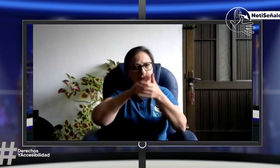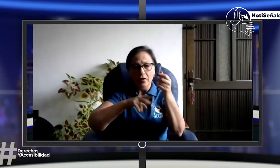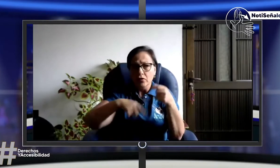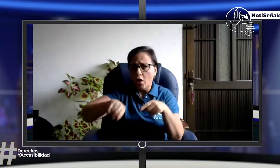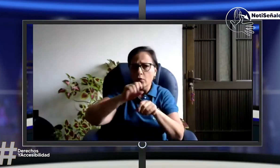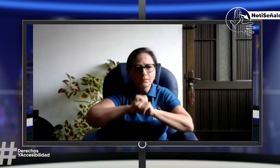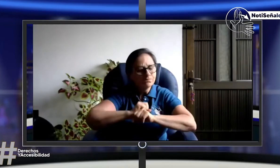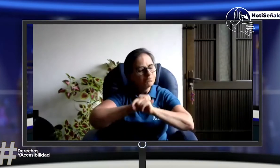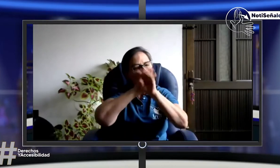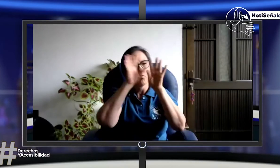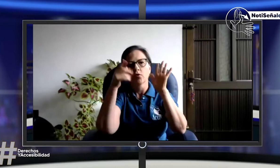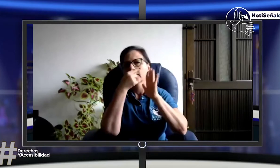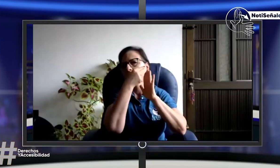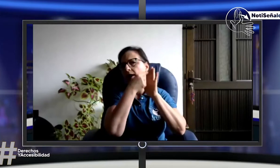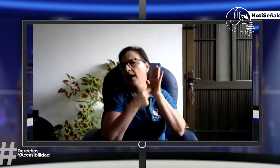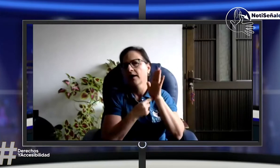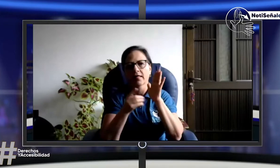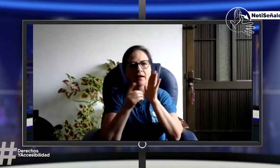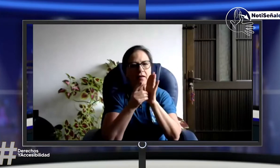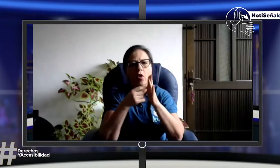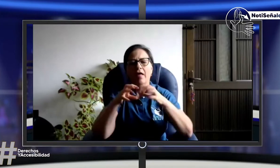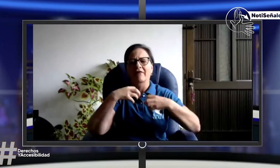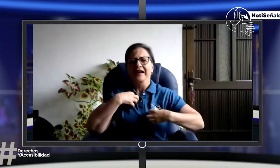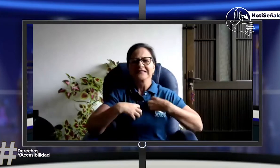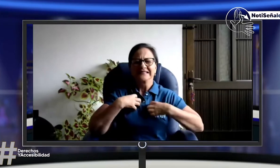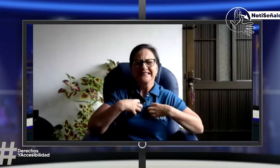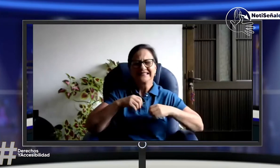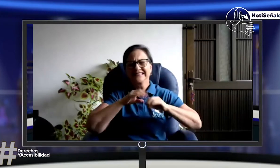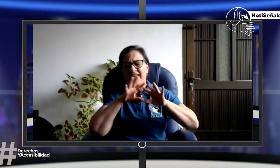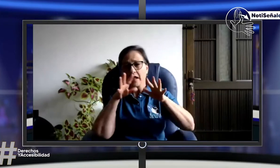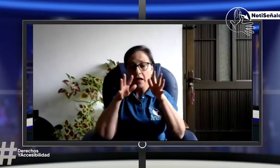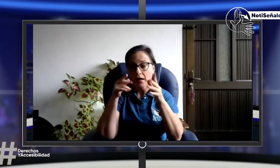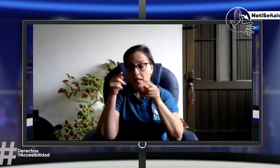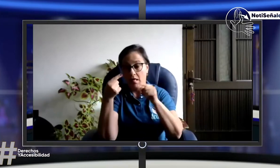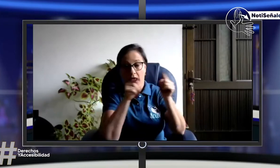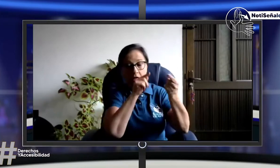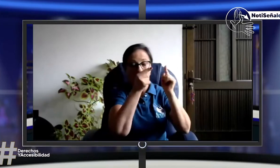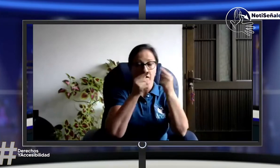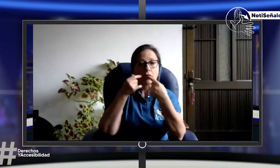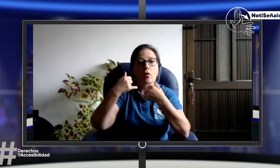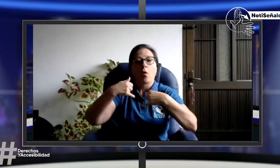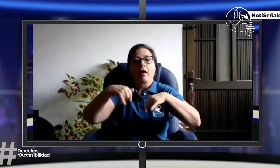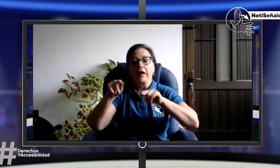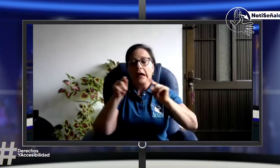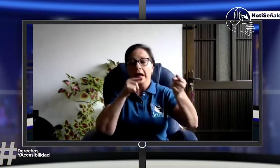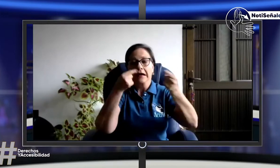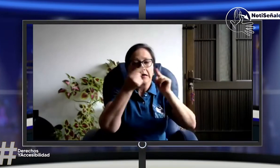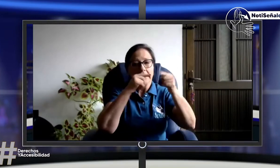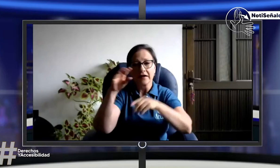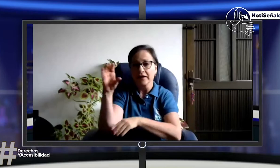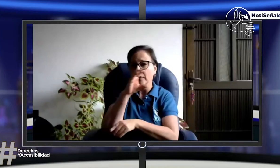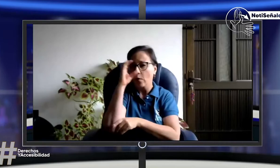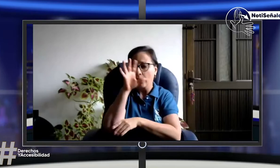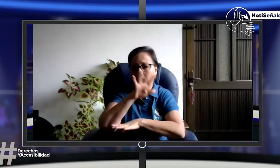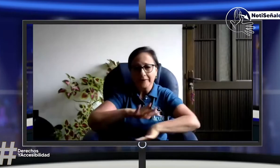nivel nacional, tanto para modelos lingüísticos como docentes. Todavía hay muchas inquietudes, hay muchas dilaciones,